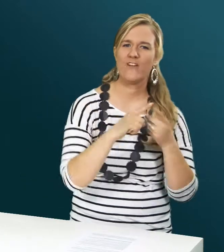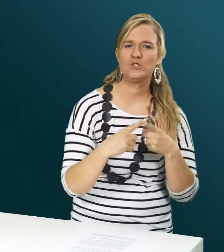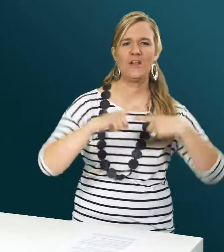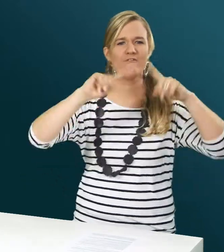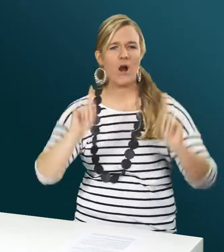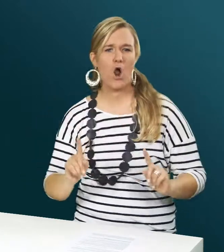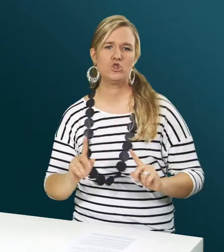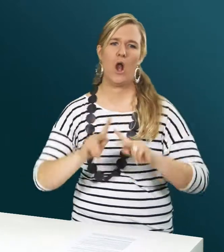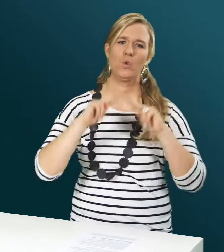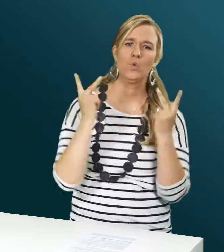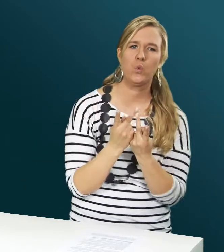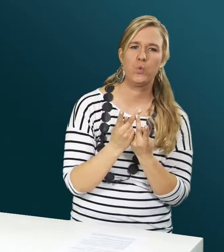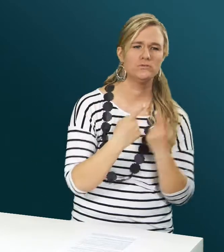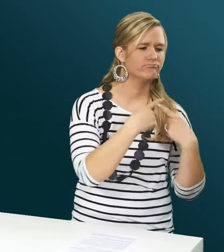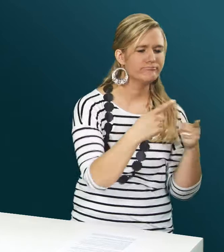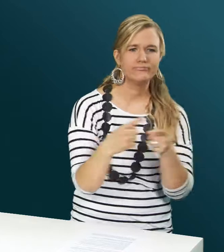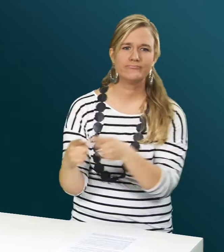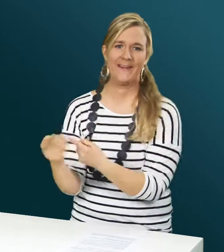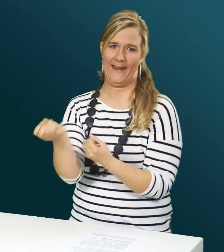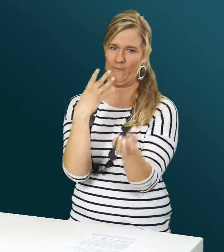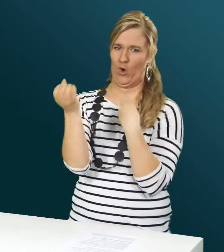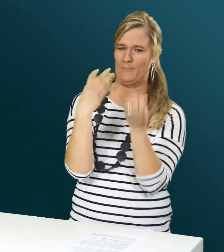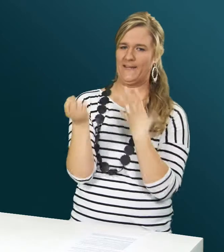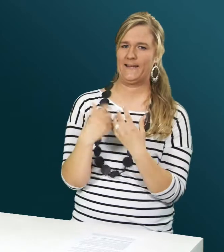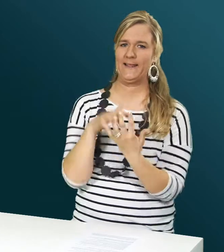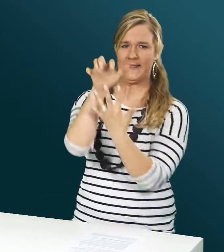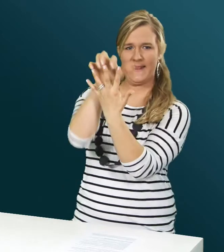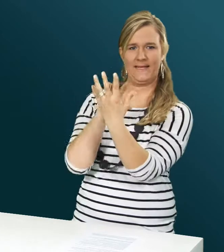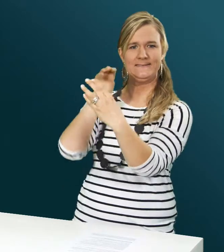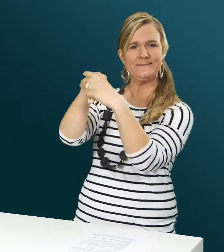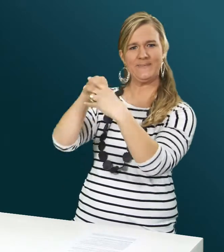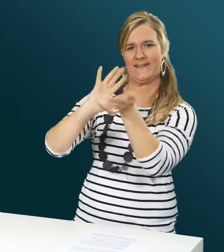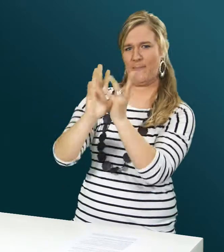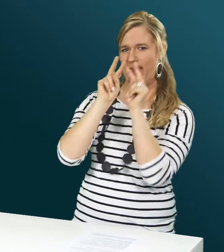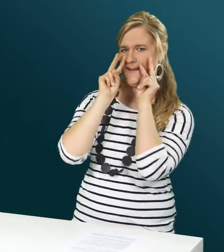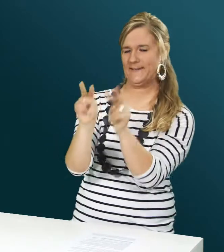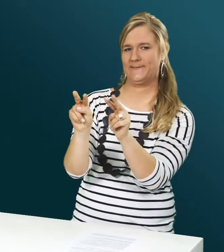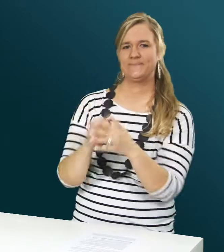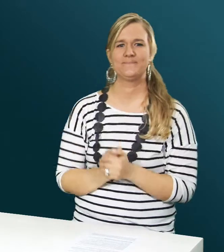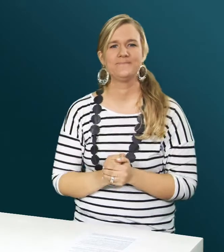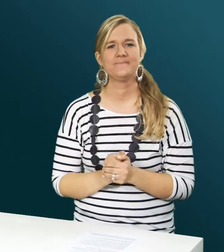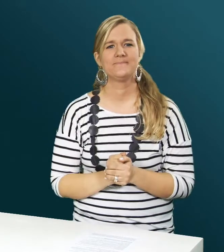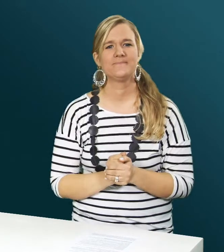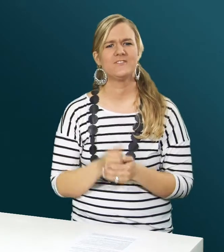Text- oder Gebärdenfilm über Aktuelles zu informieren, zum Beispiel über verschiedene Veranstaltungen, Kurse etc.